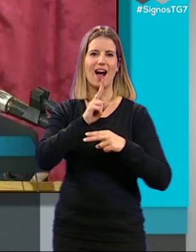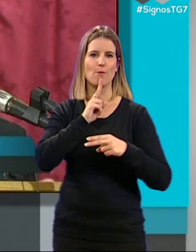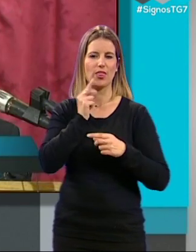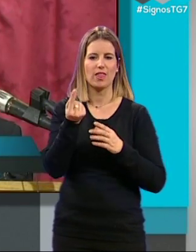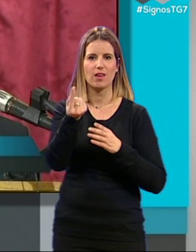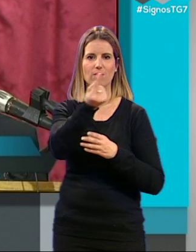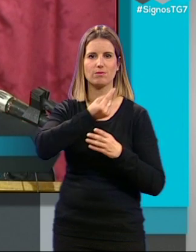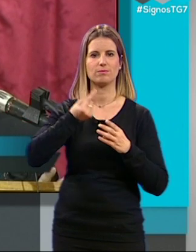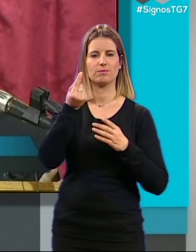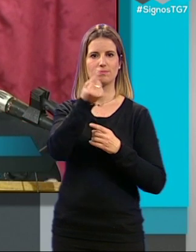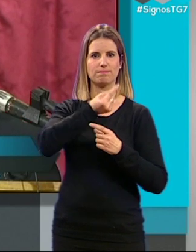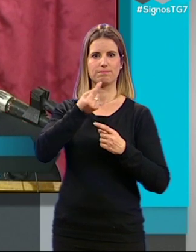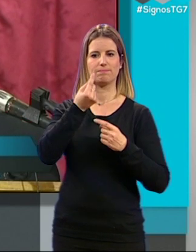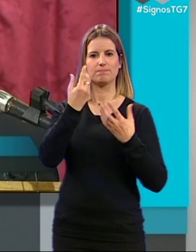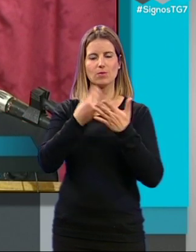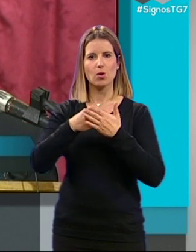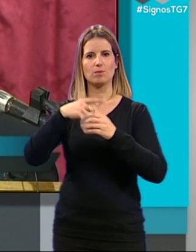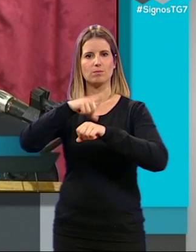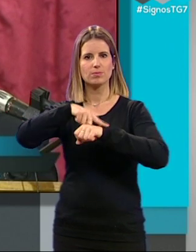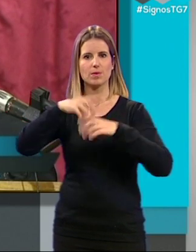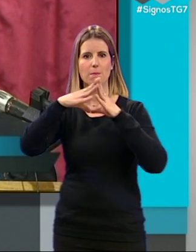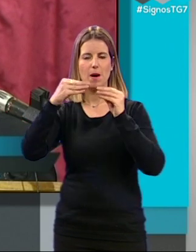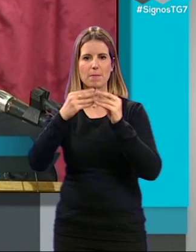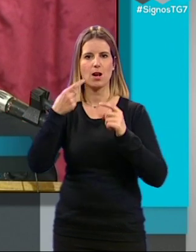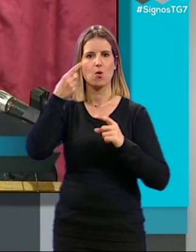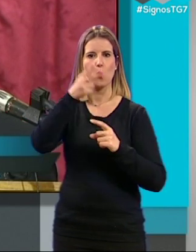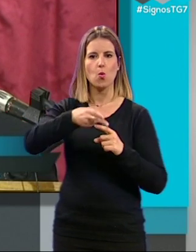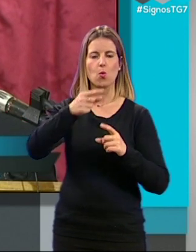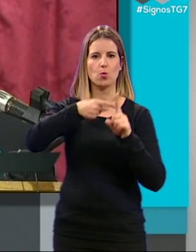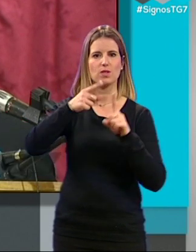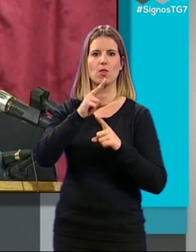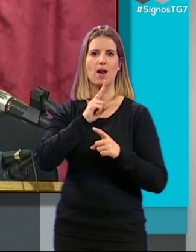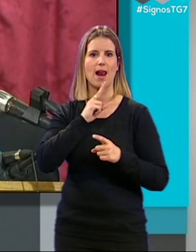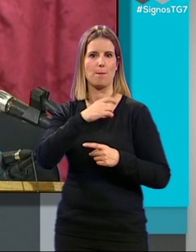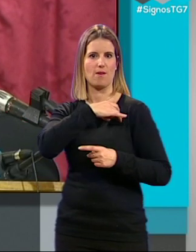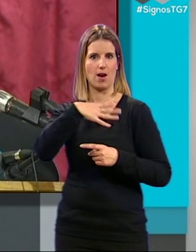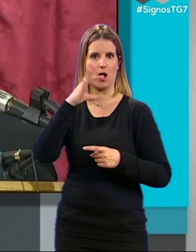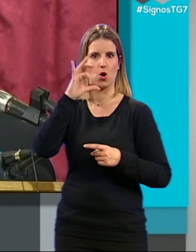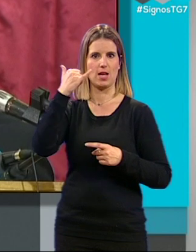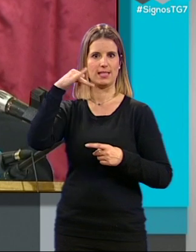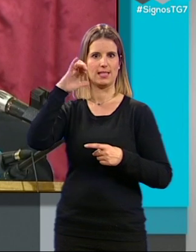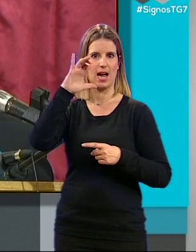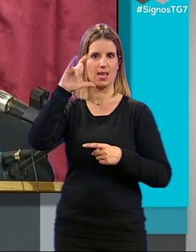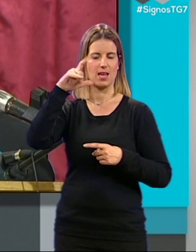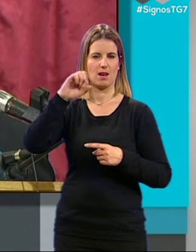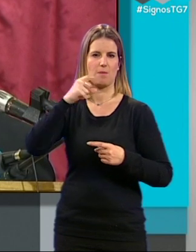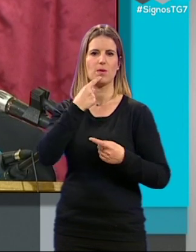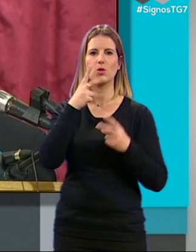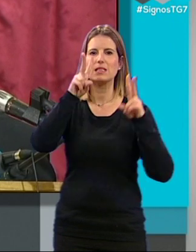carboncillo encajándolo con el pastel utilizando lápiz blanco Sanguina es una técnica pictórica